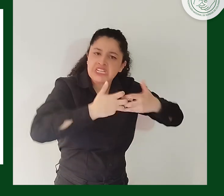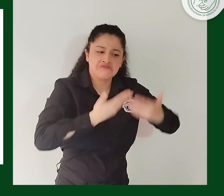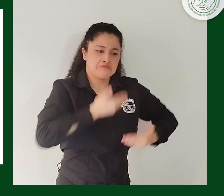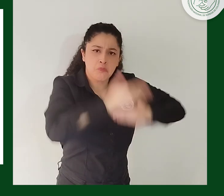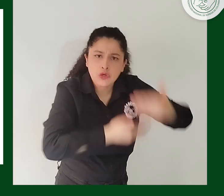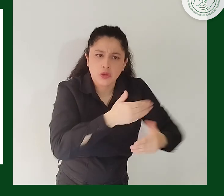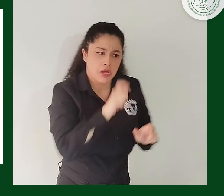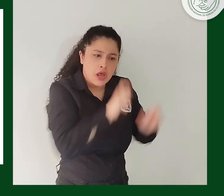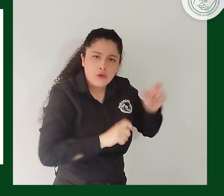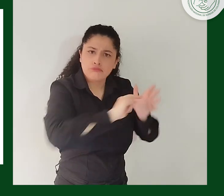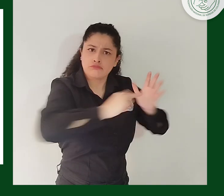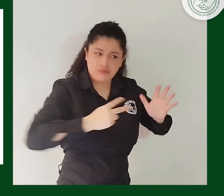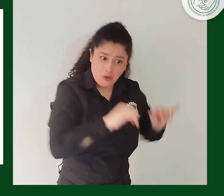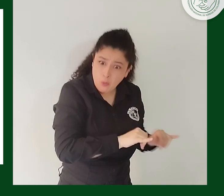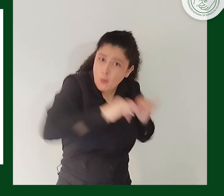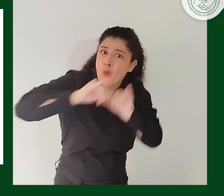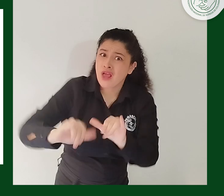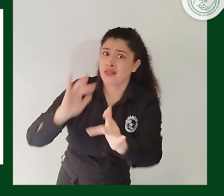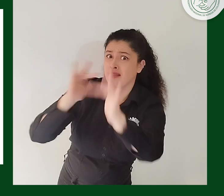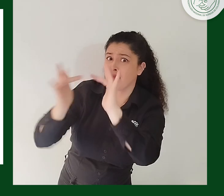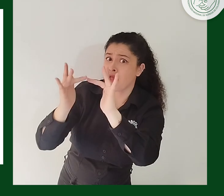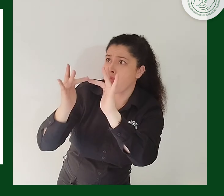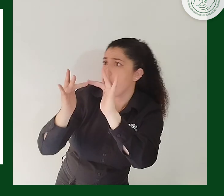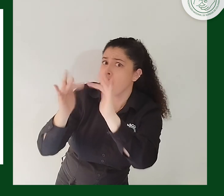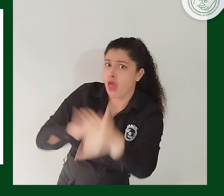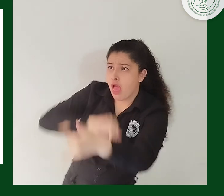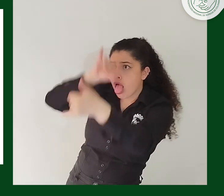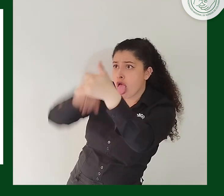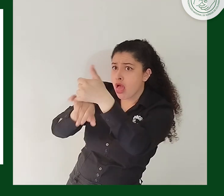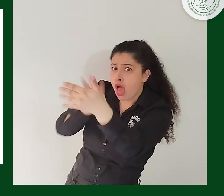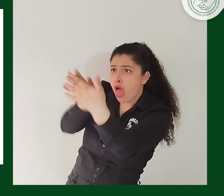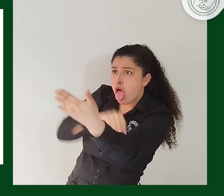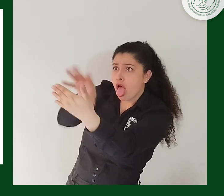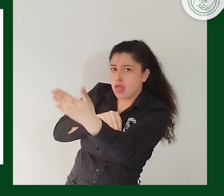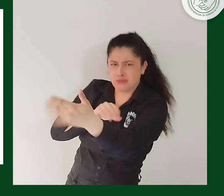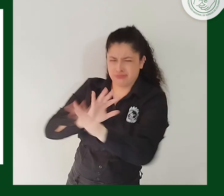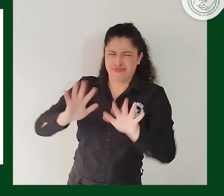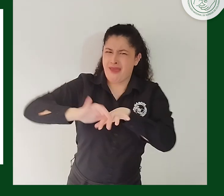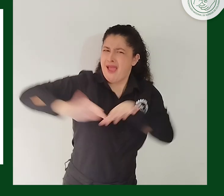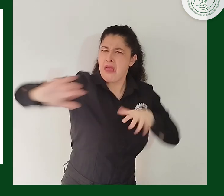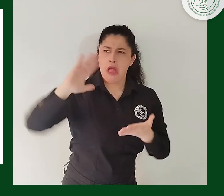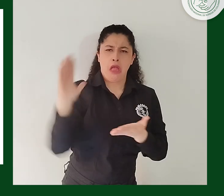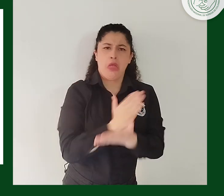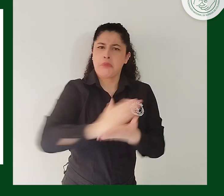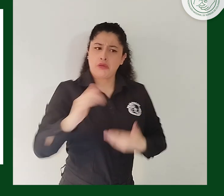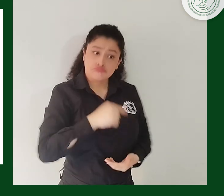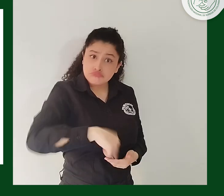Su funcionamiento no depende de la operación del centro de relevo y en este momento se encuentra en funcionamiento sin